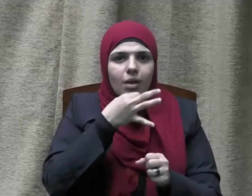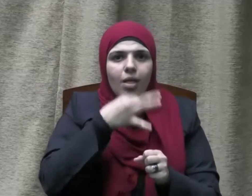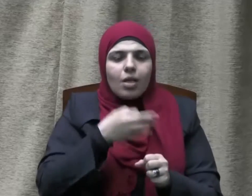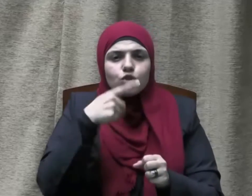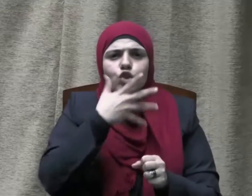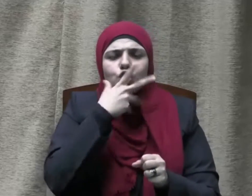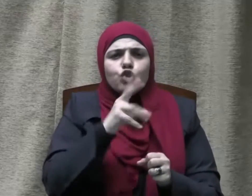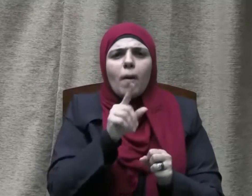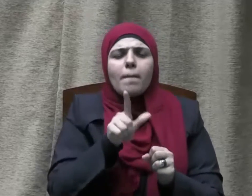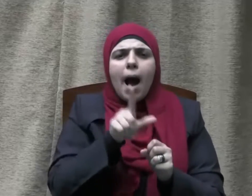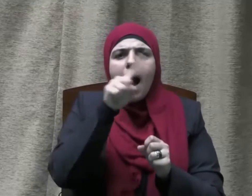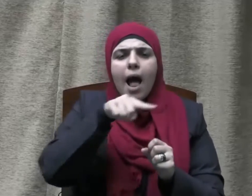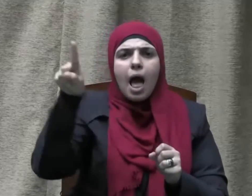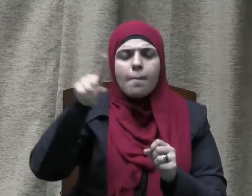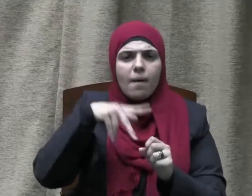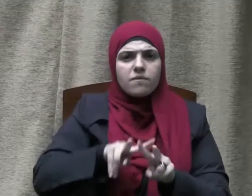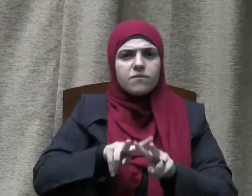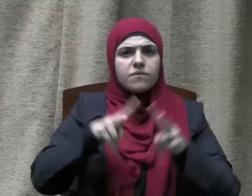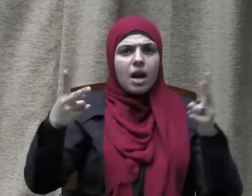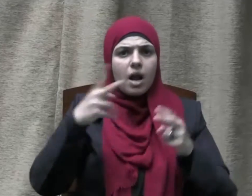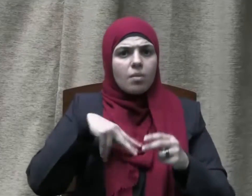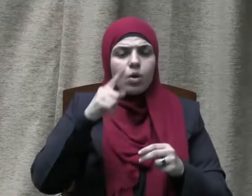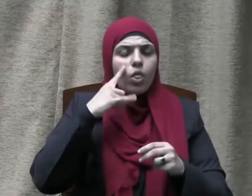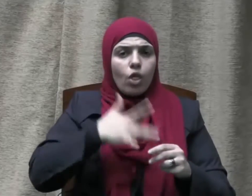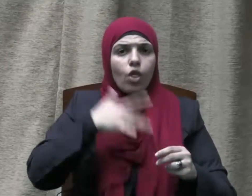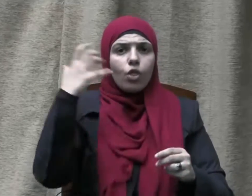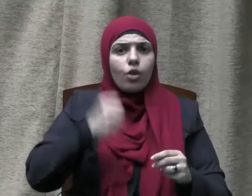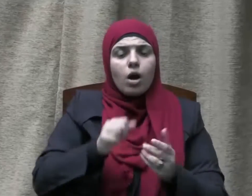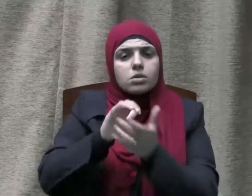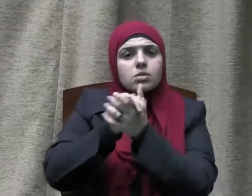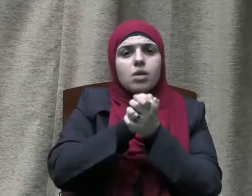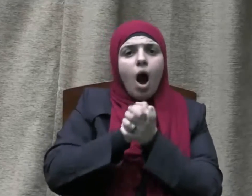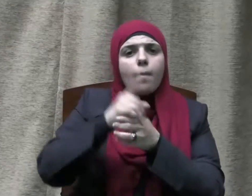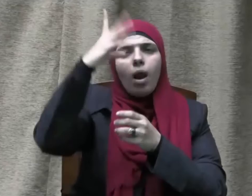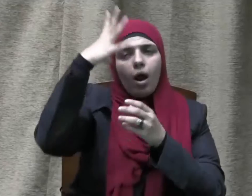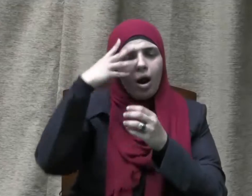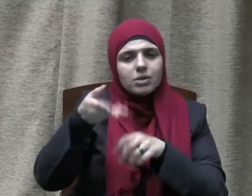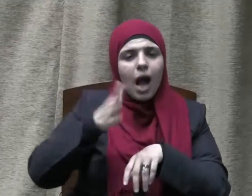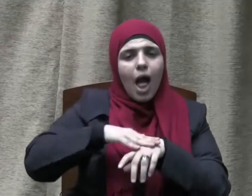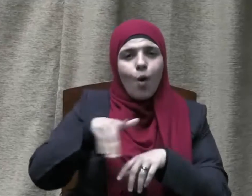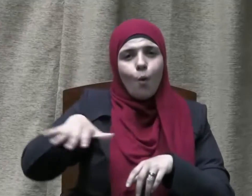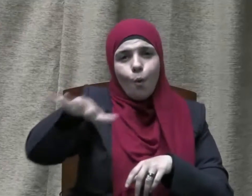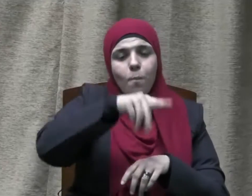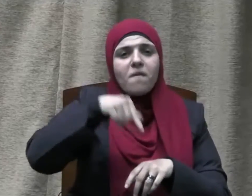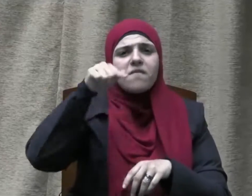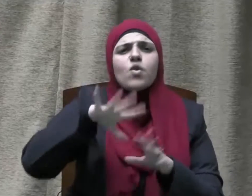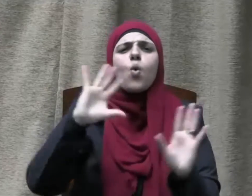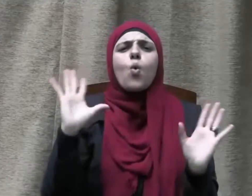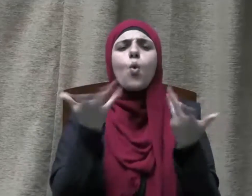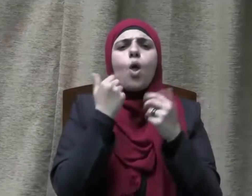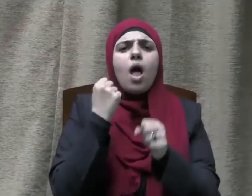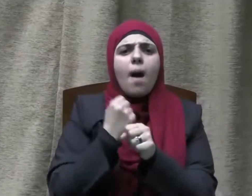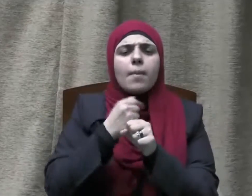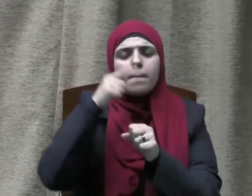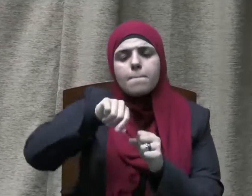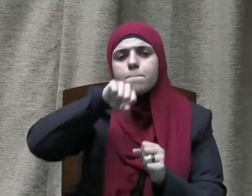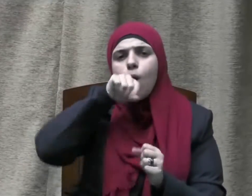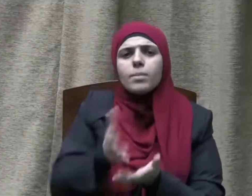فارقة في ثقة الصحابة رضي الله عنهم في كل ما أتاهم به رسول الله صلى